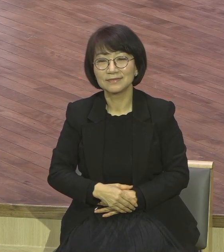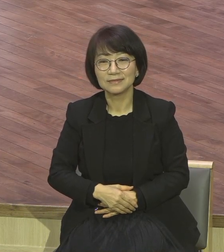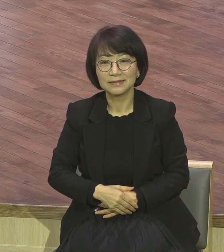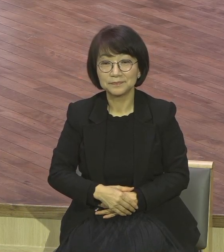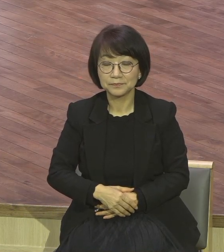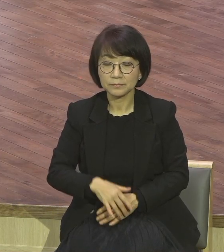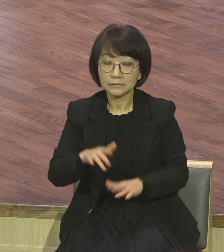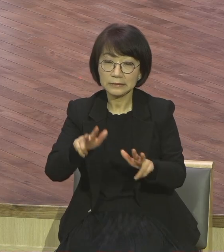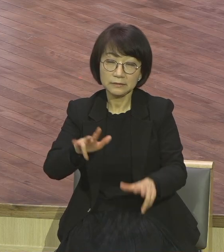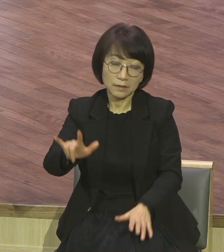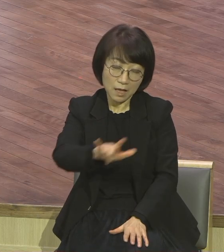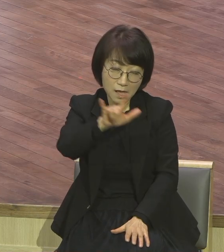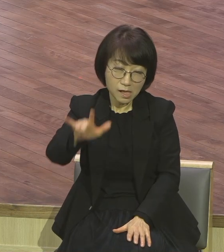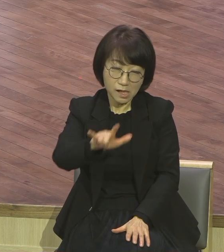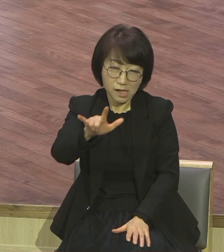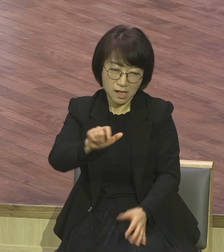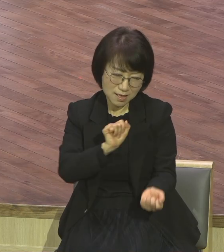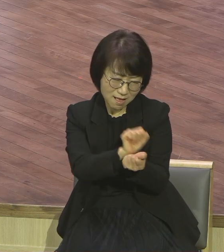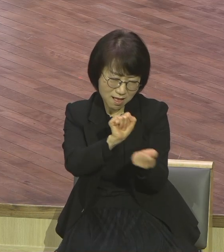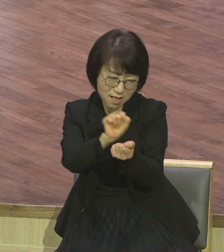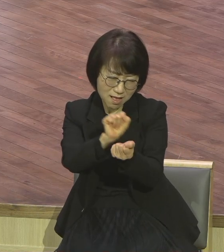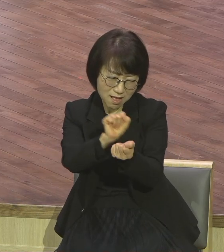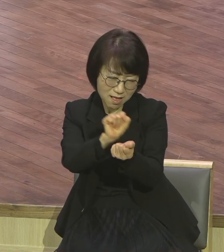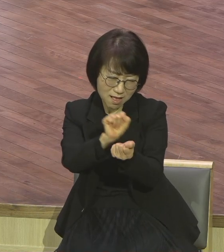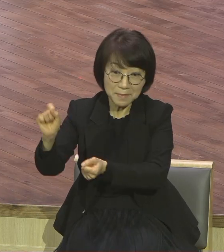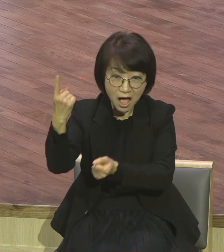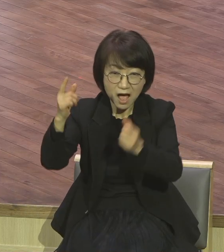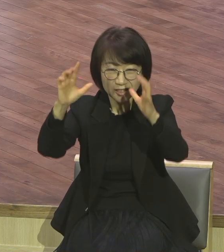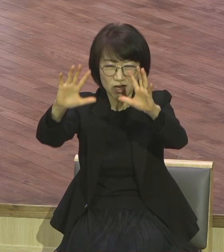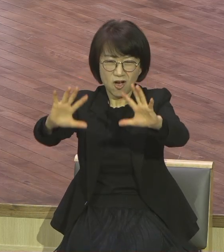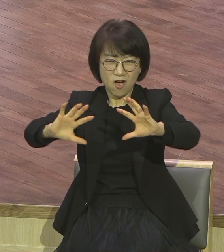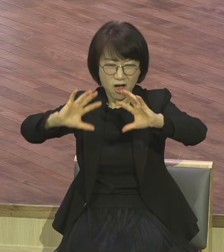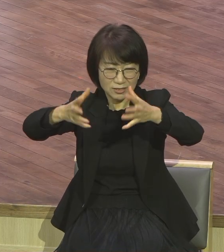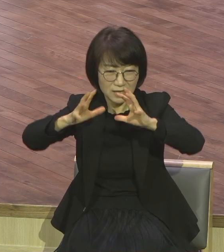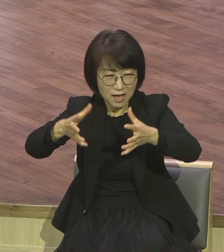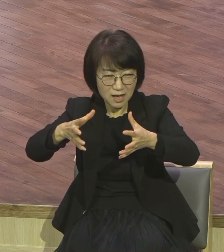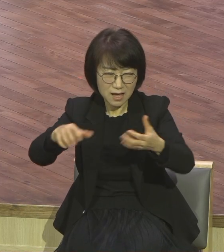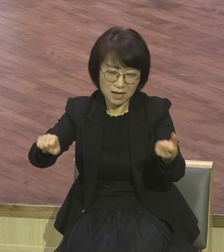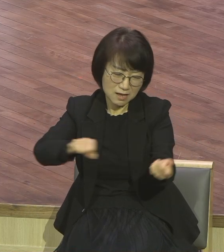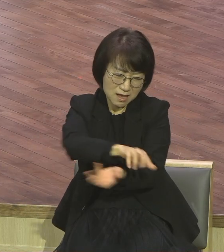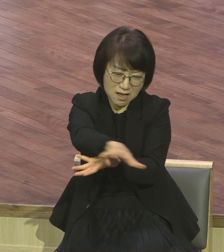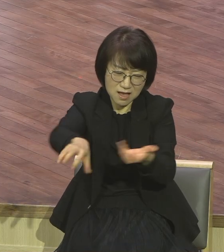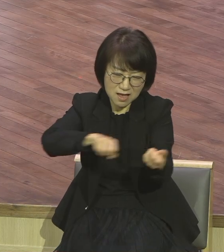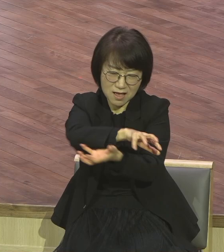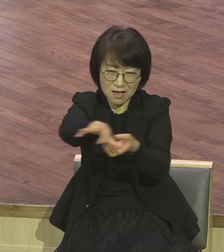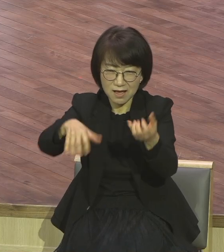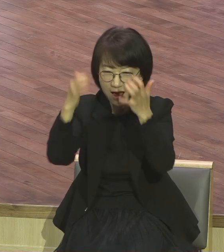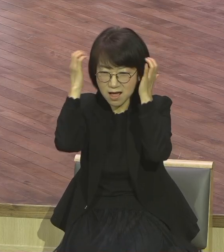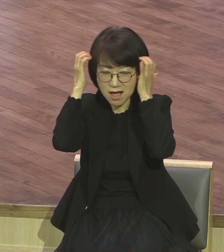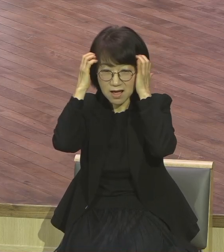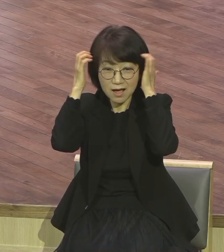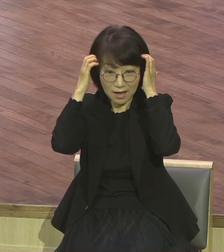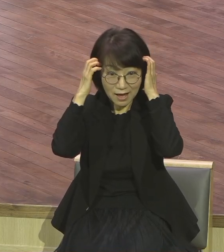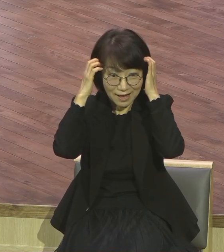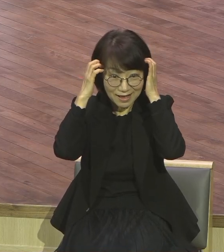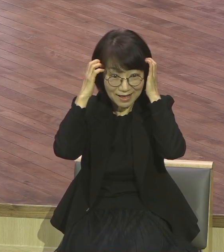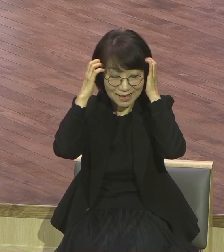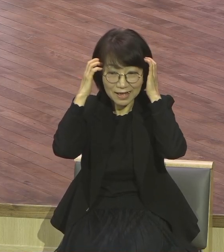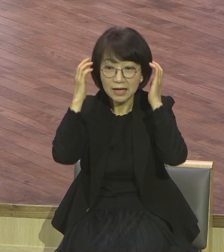코로나19 팬데미로 인해서 지금 전 세계가 그야말로 혼돈 속에 있지만 우리는 우리는 오직